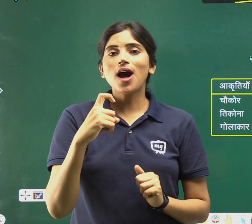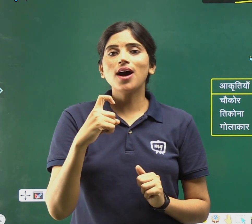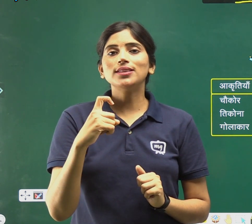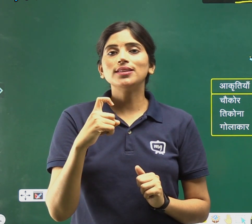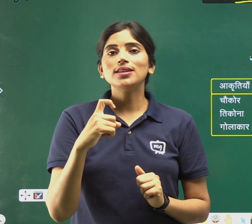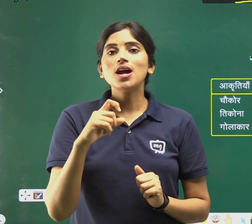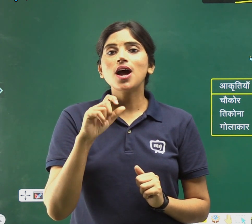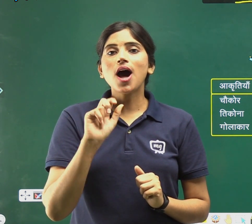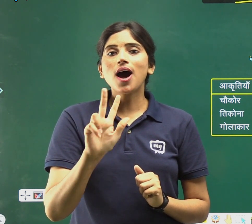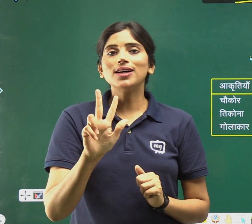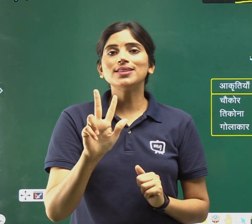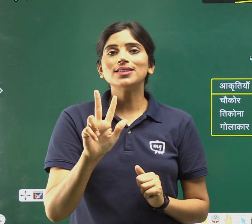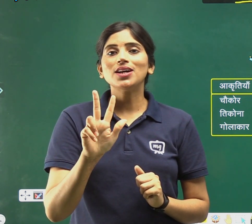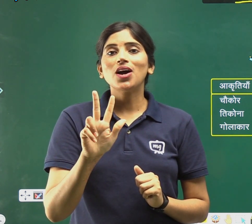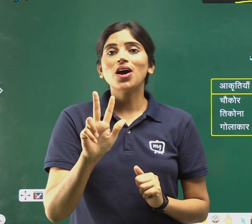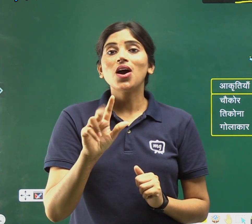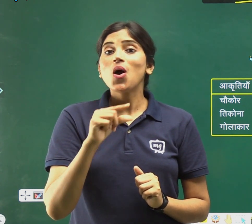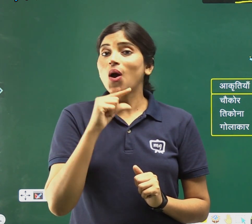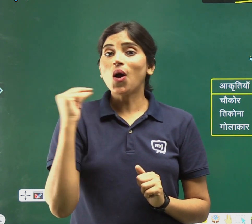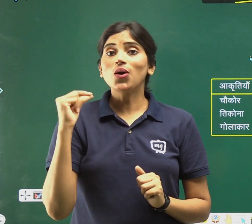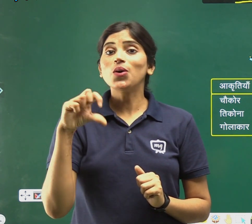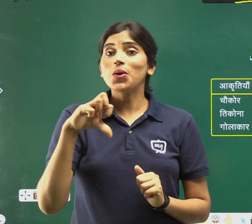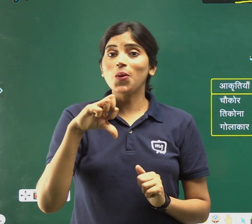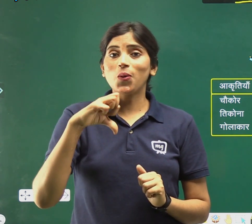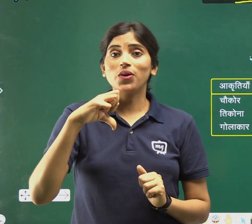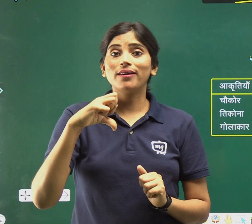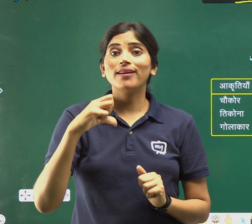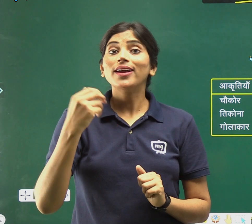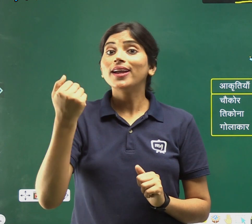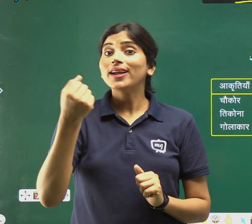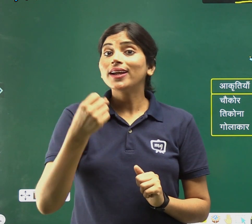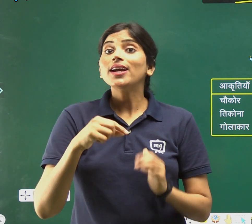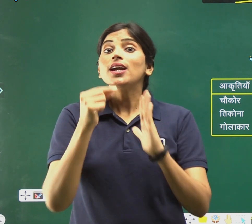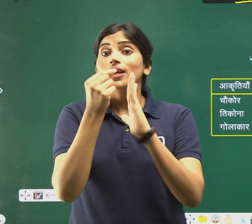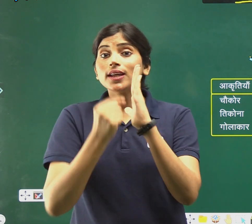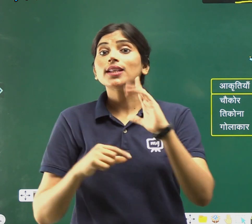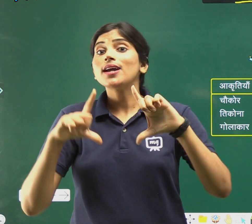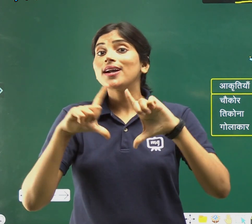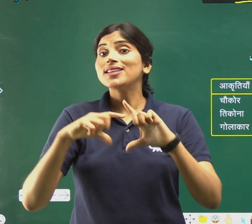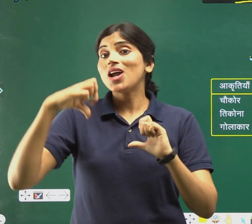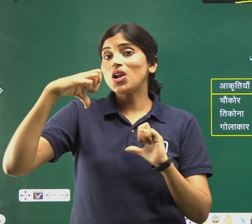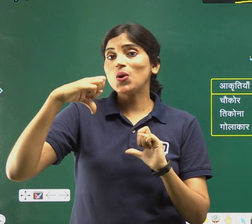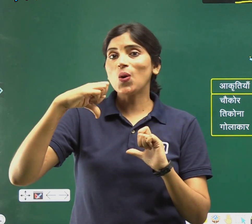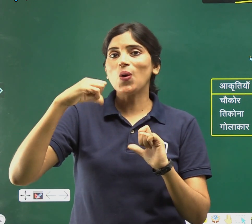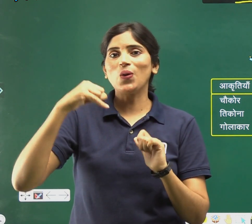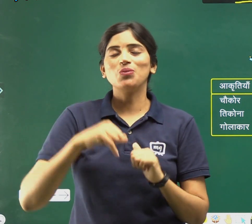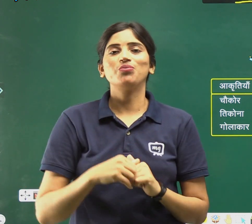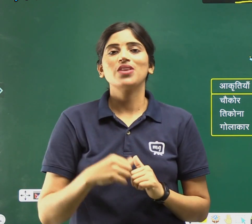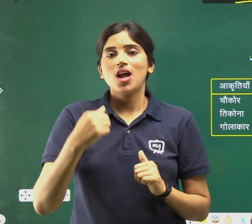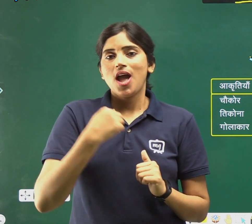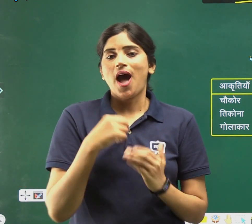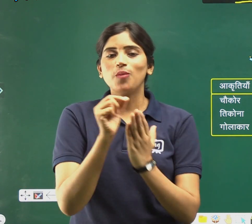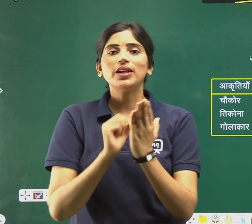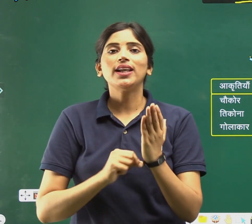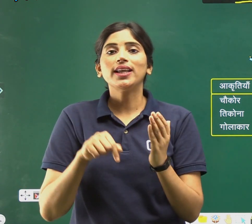साथ, आठ, और नो, कितनी आकरती है? नो, हमने लिखे